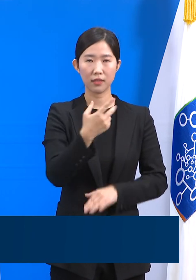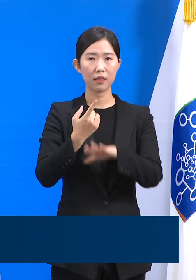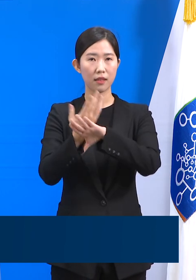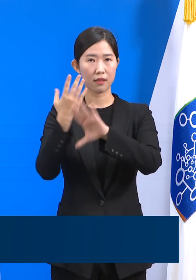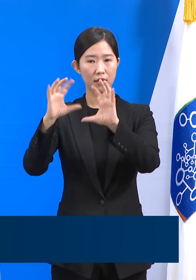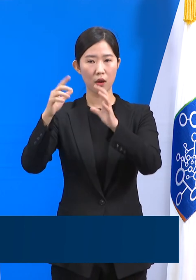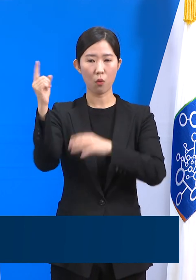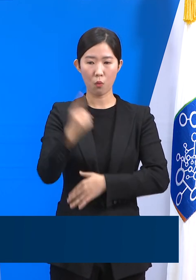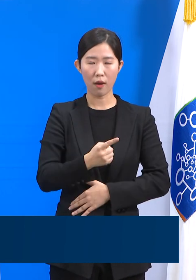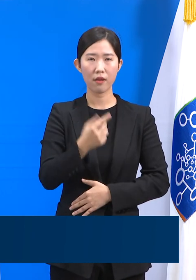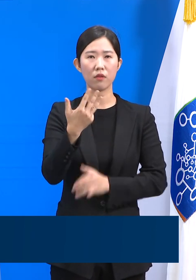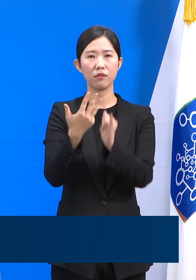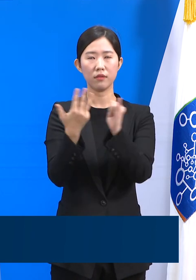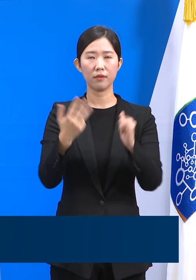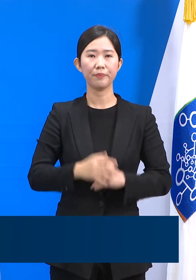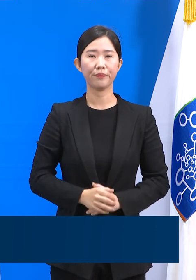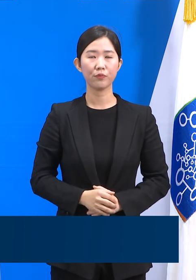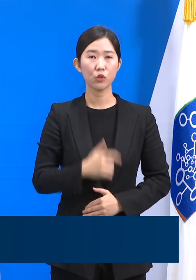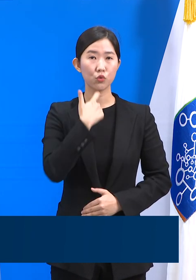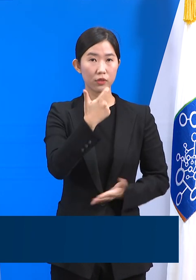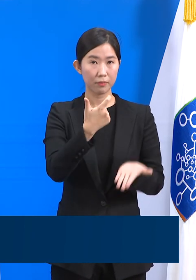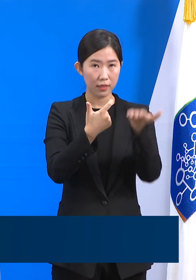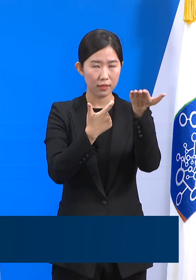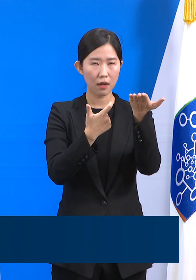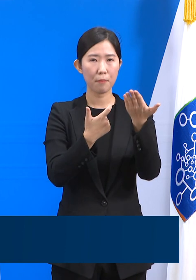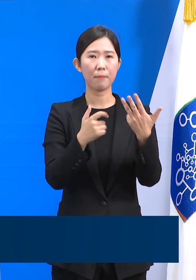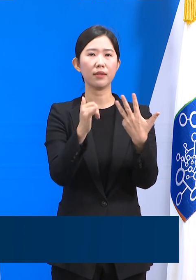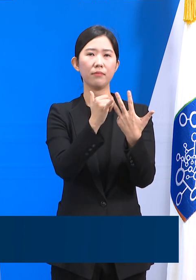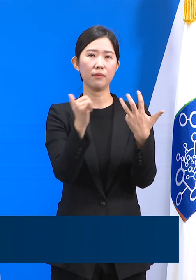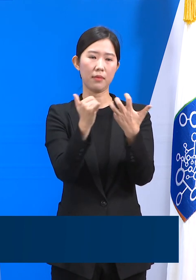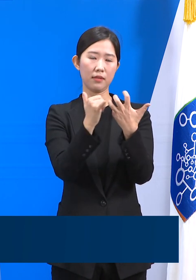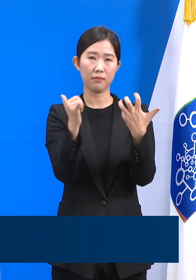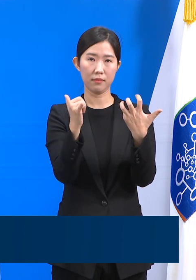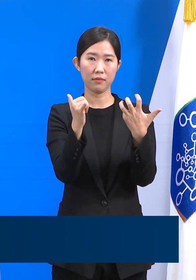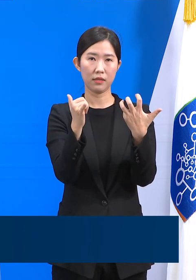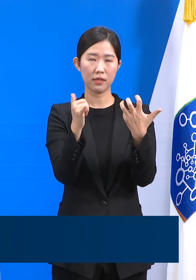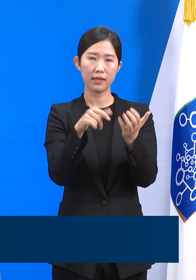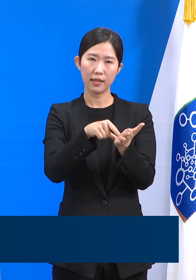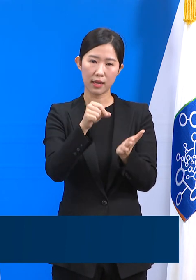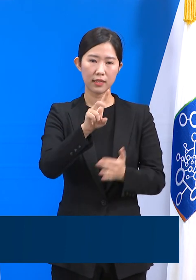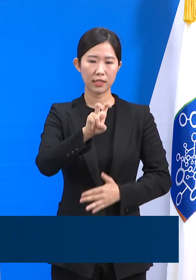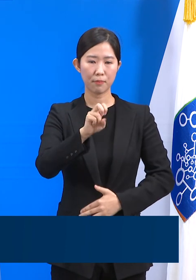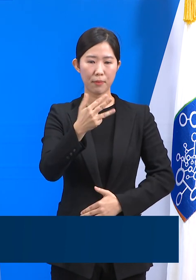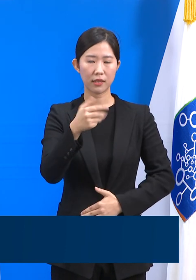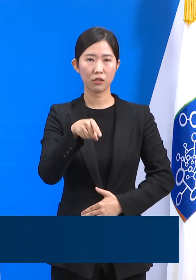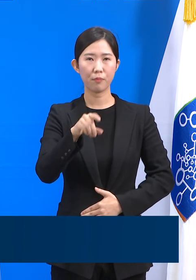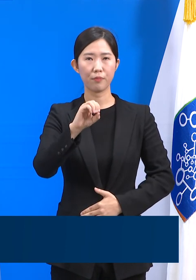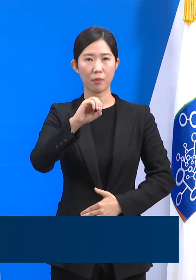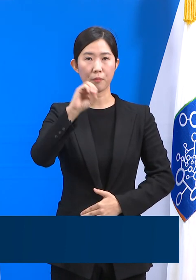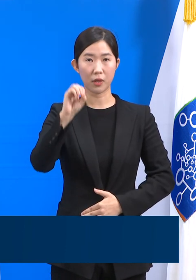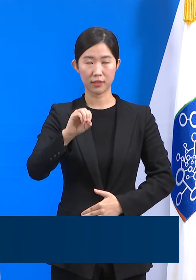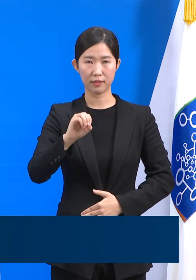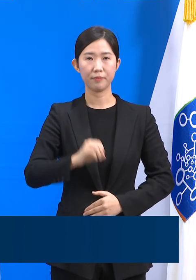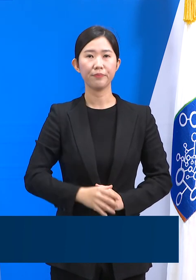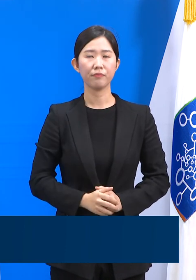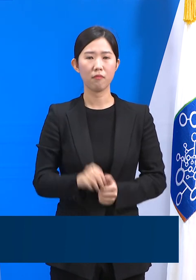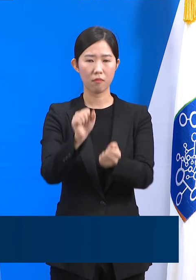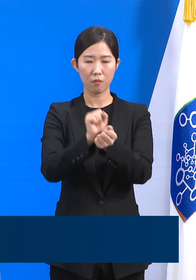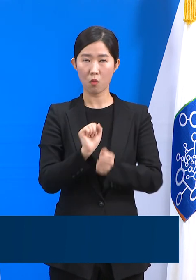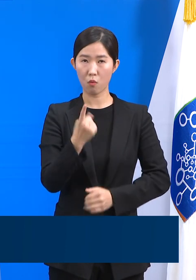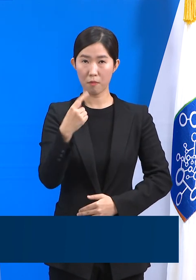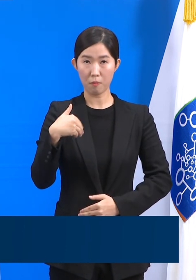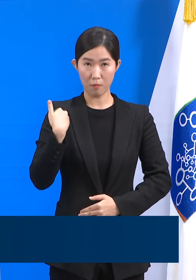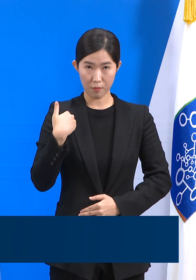신규 확진자 중 60세 이상 고령자는 80명으로 28.0%를 차지합니다. 감염 경로를 알 수 없는